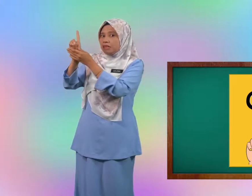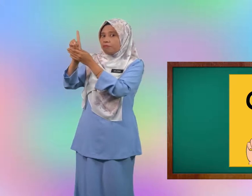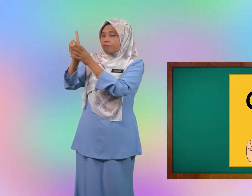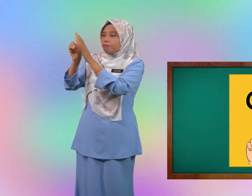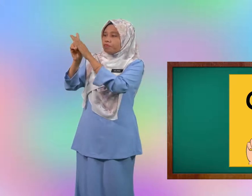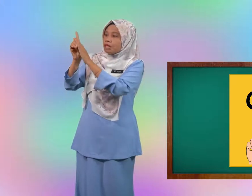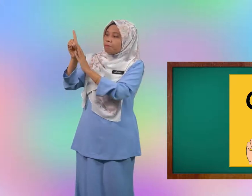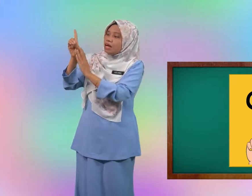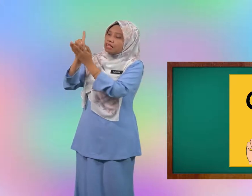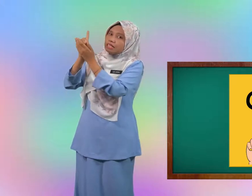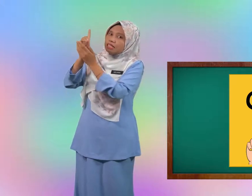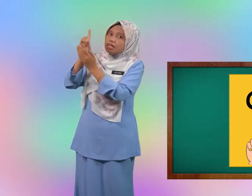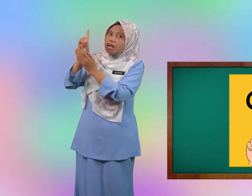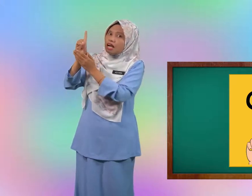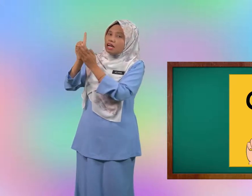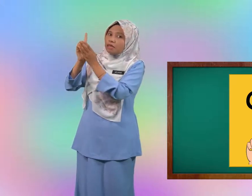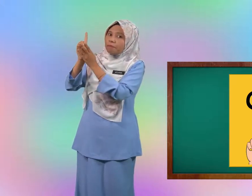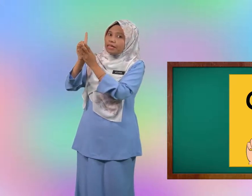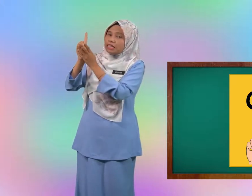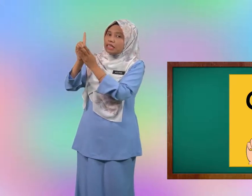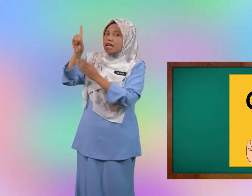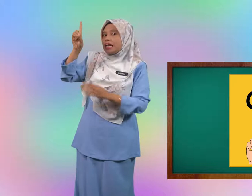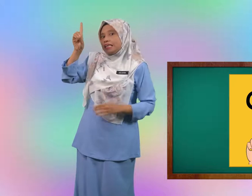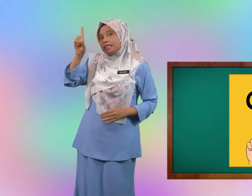tapak ke hadapan. D.